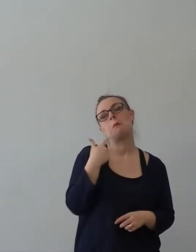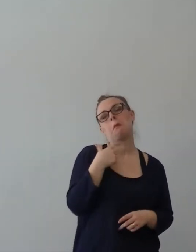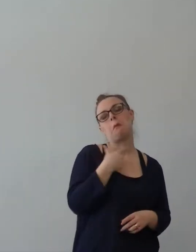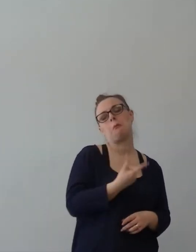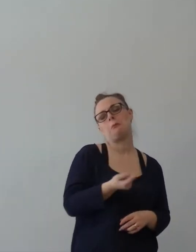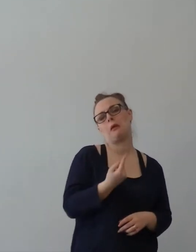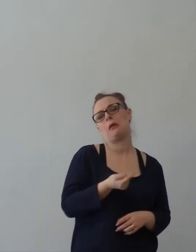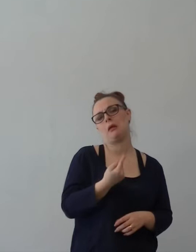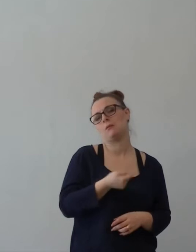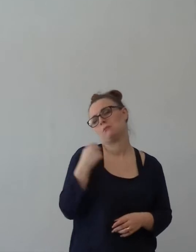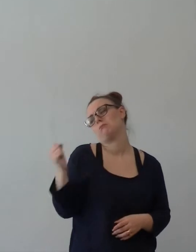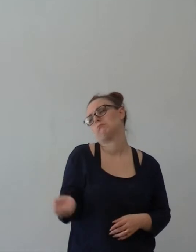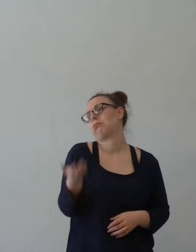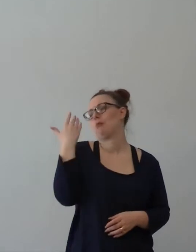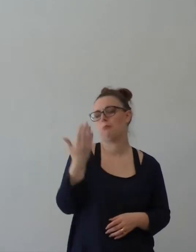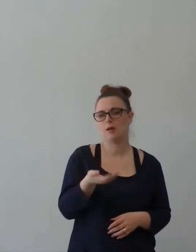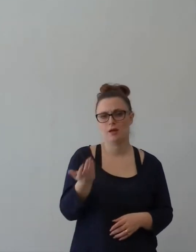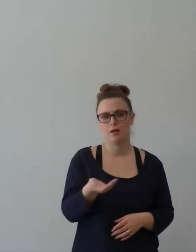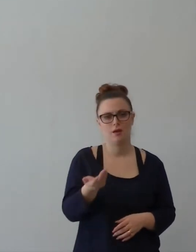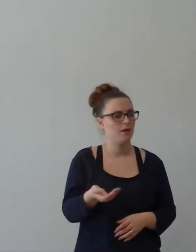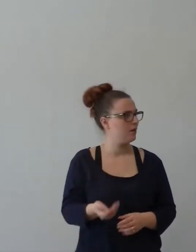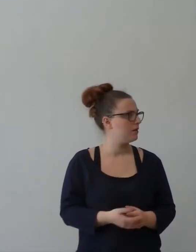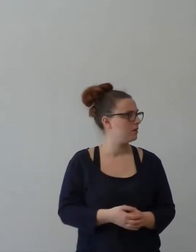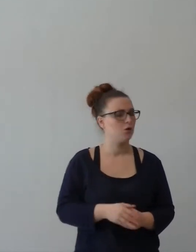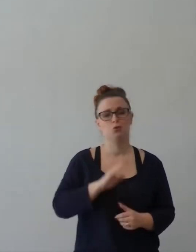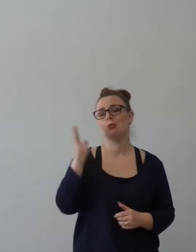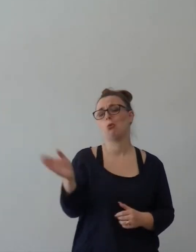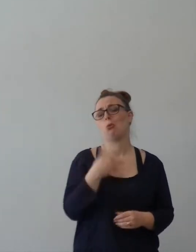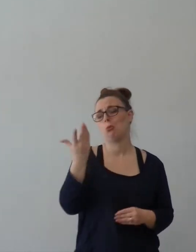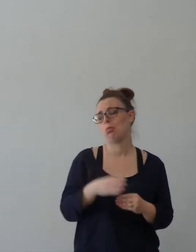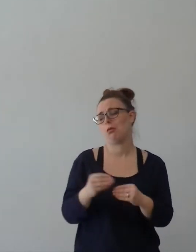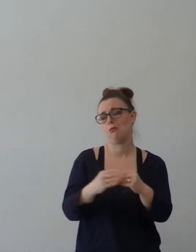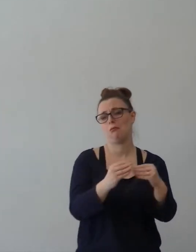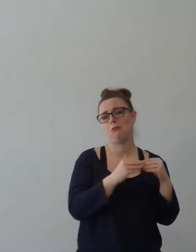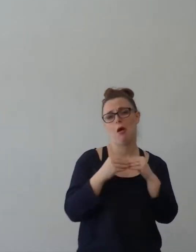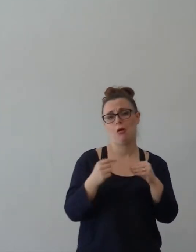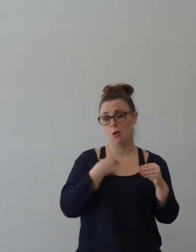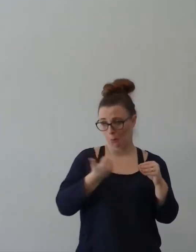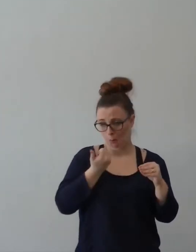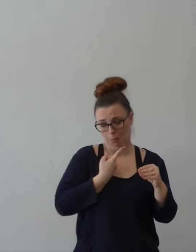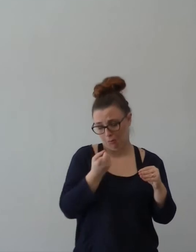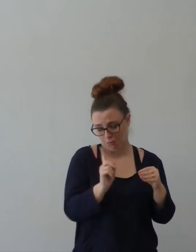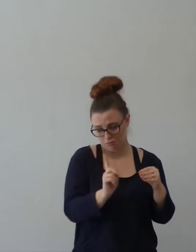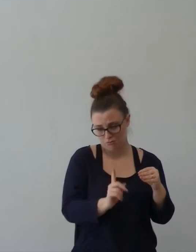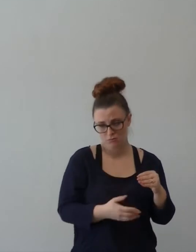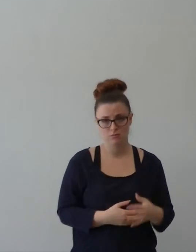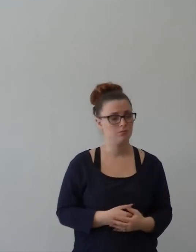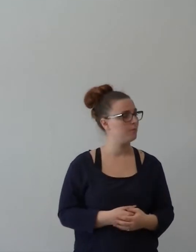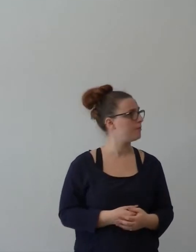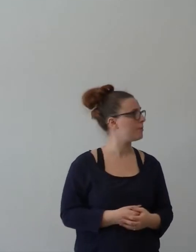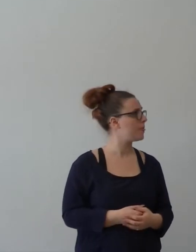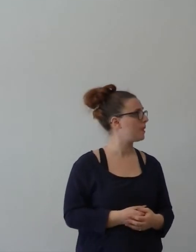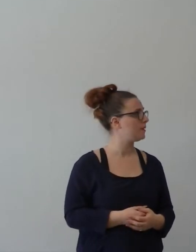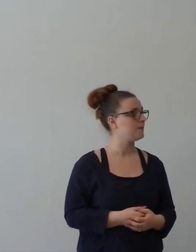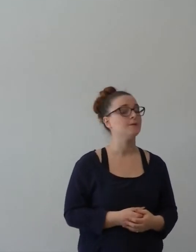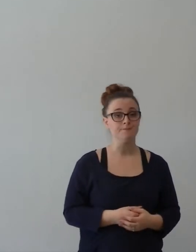Se fai, dici, vabbè, ma tanto è una cosa che tutti lo fanno. Miega sono l'unico. Beh, allora stai